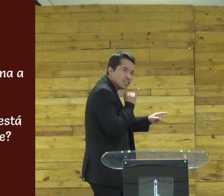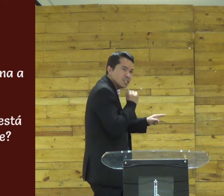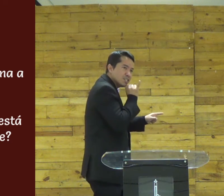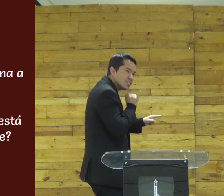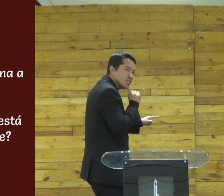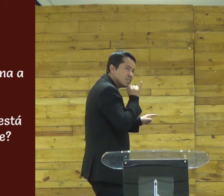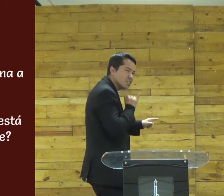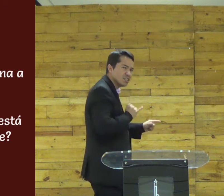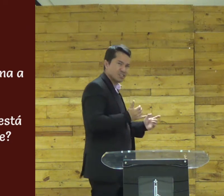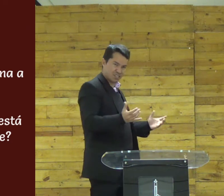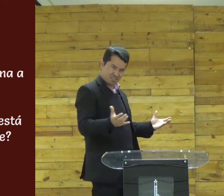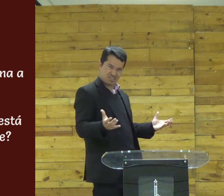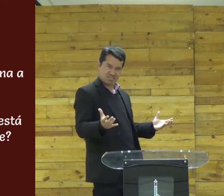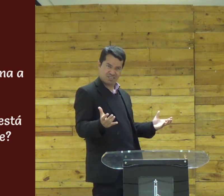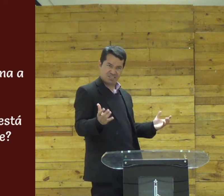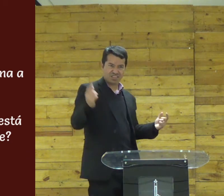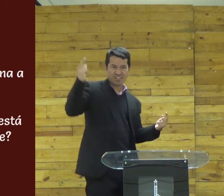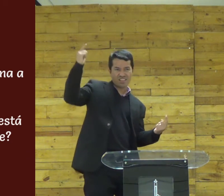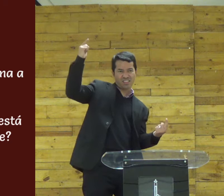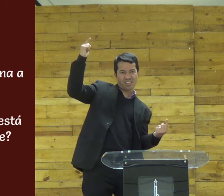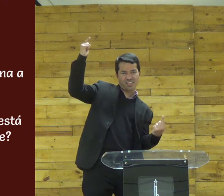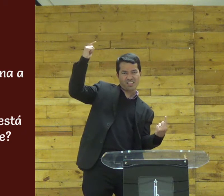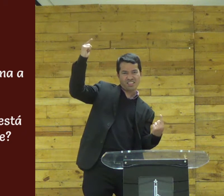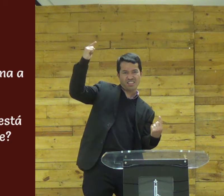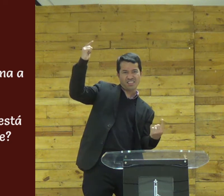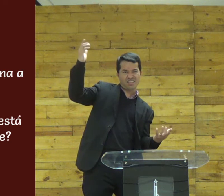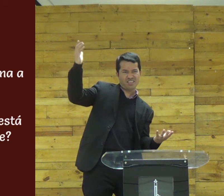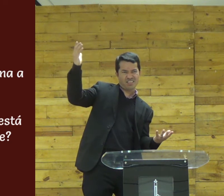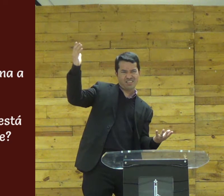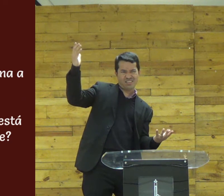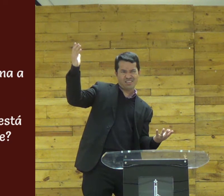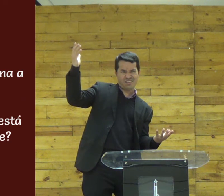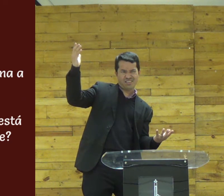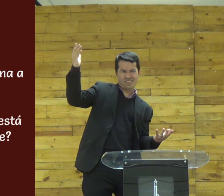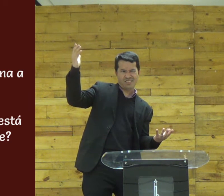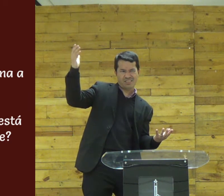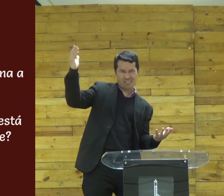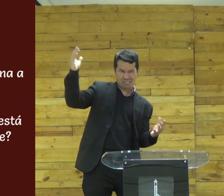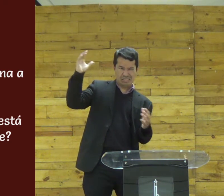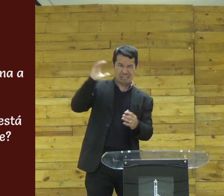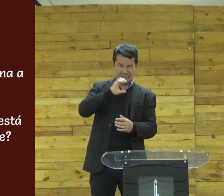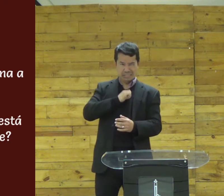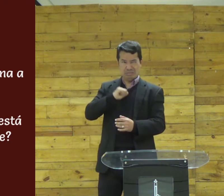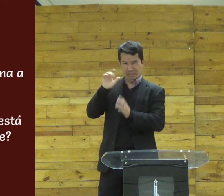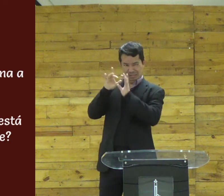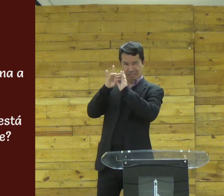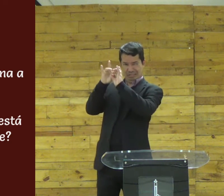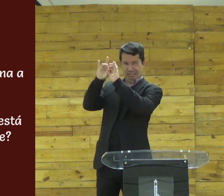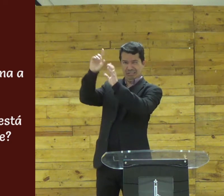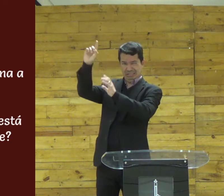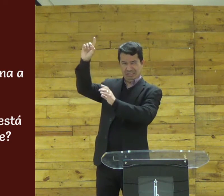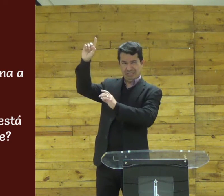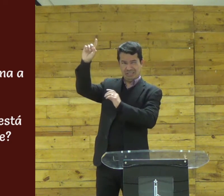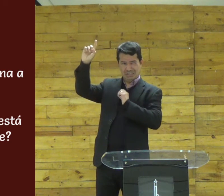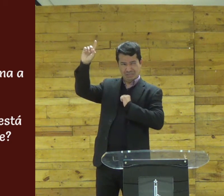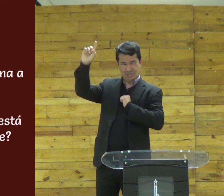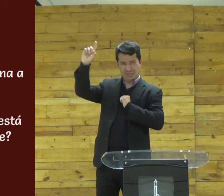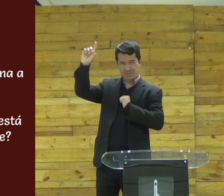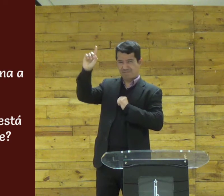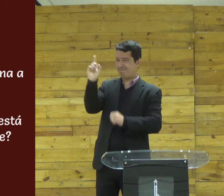ter aquele relacionamento amizade colorida porque pode isso pode aquilo mas as duas coisas não combinam isso é